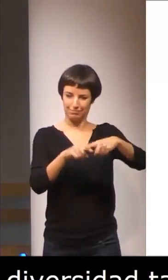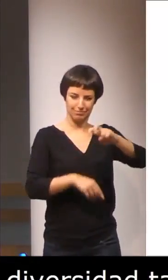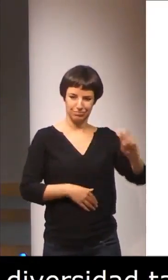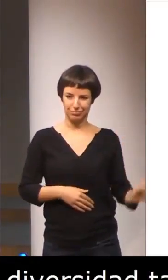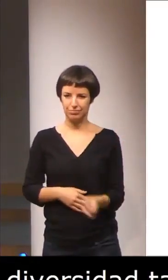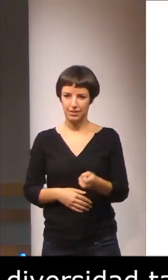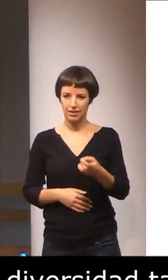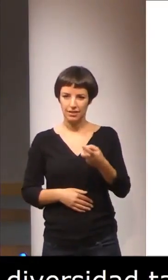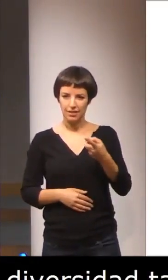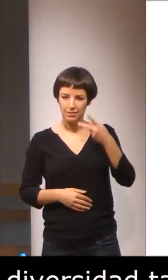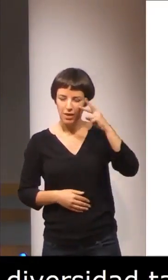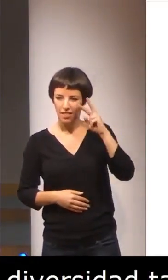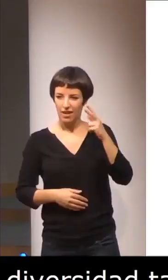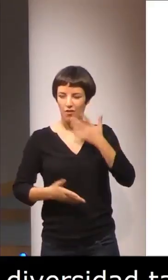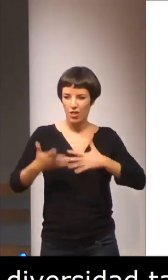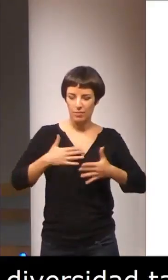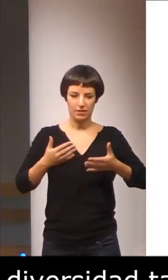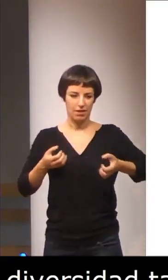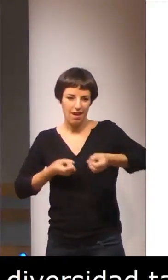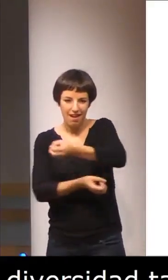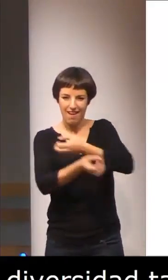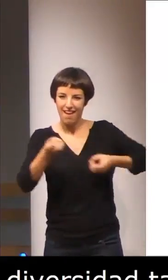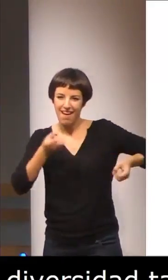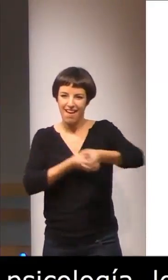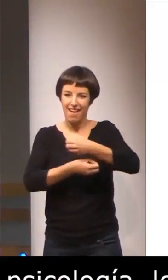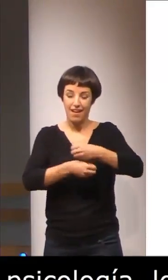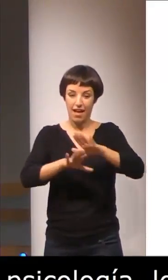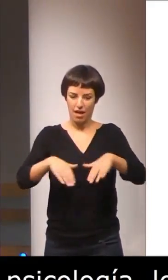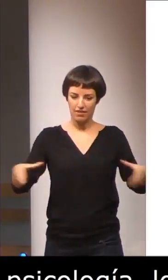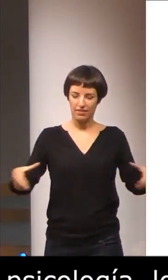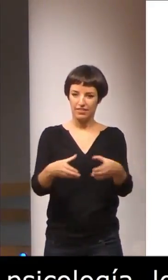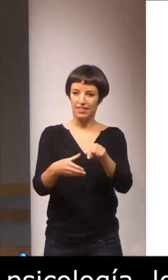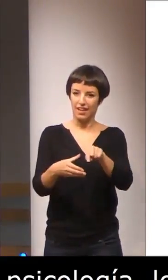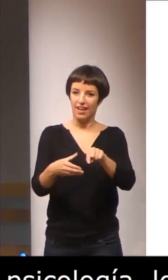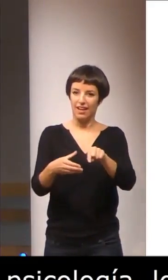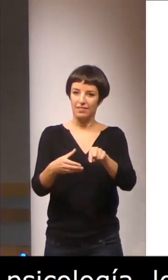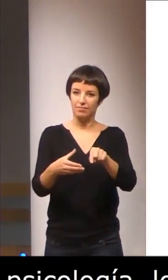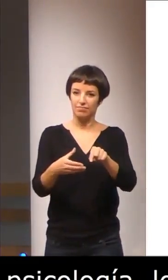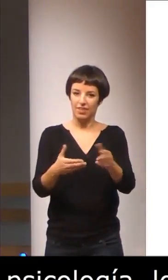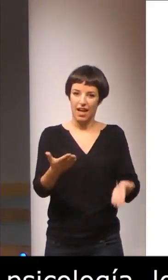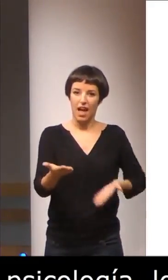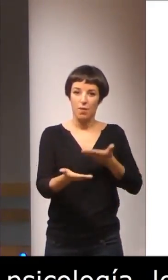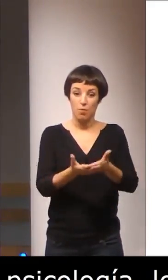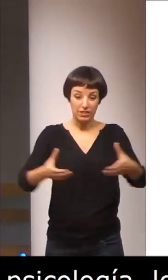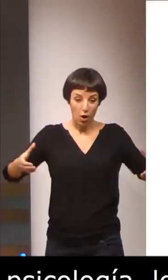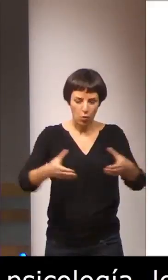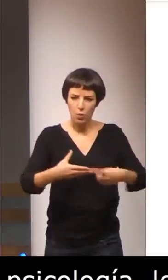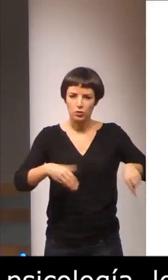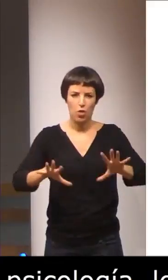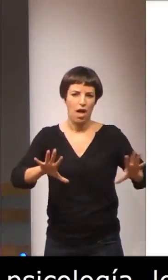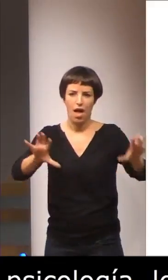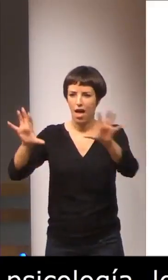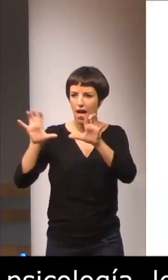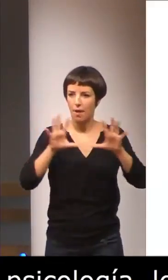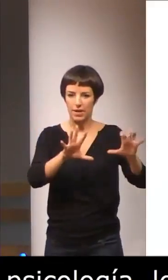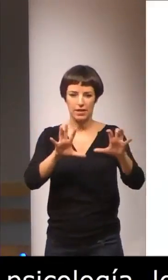saberes, comparte su experiencia y contribuye al aprendizaje de todo el grupo y al